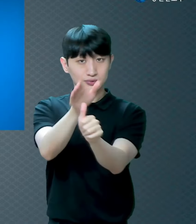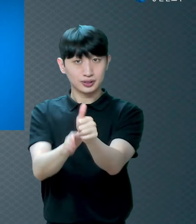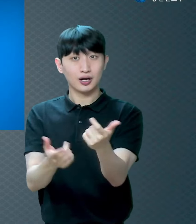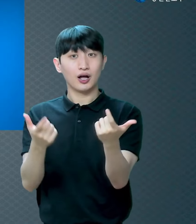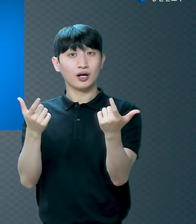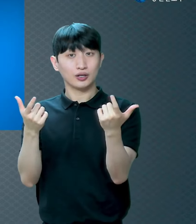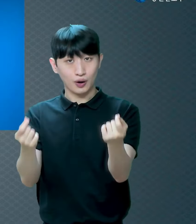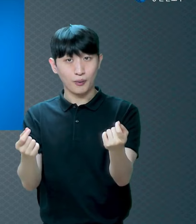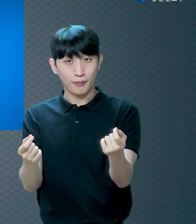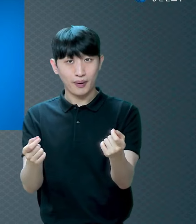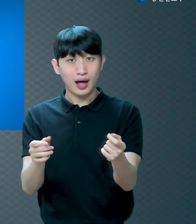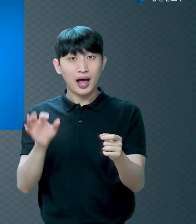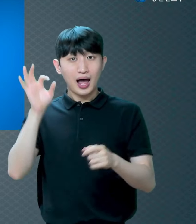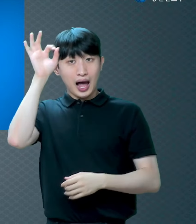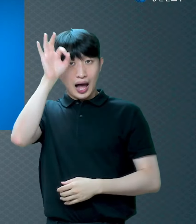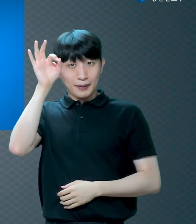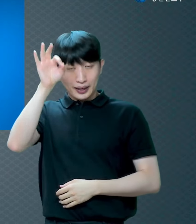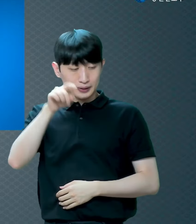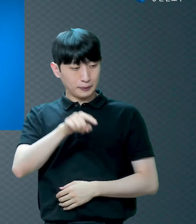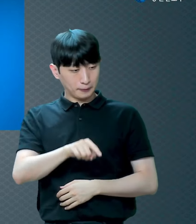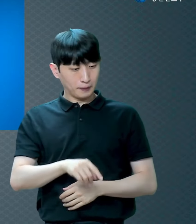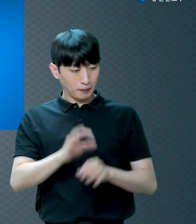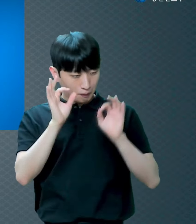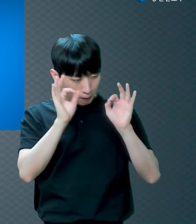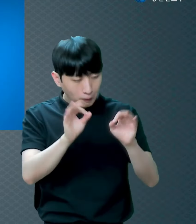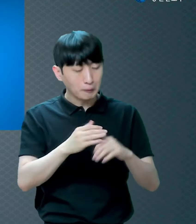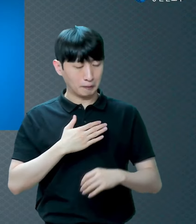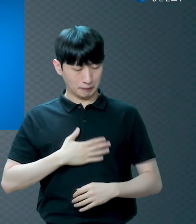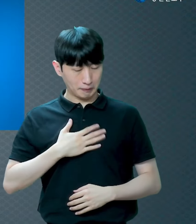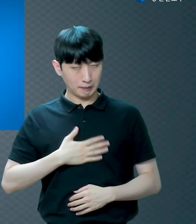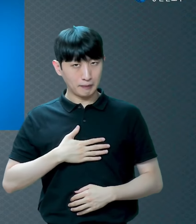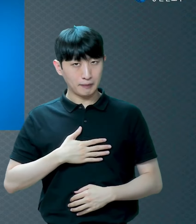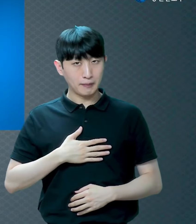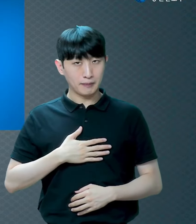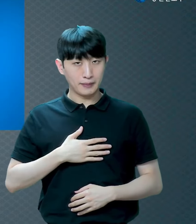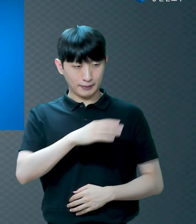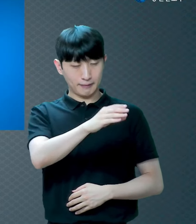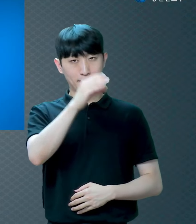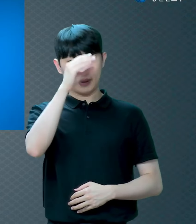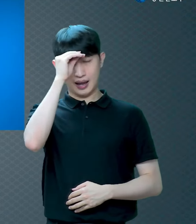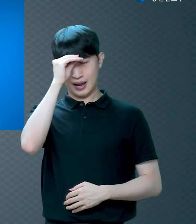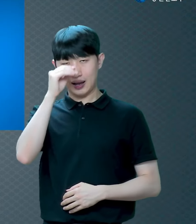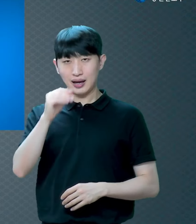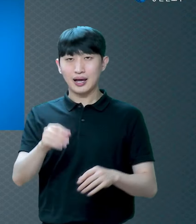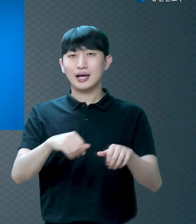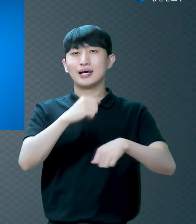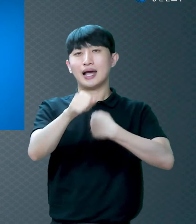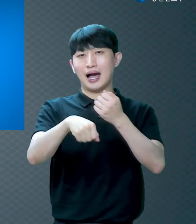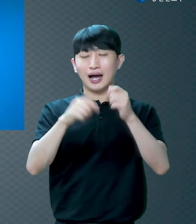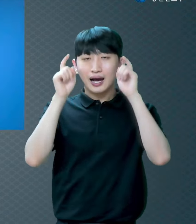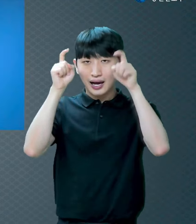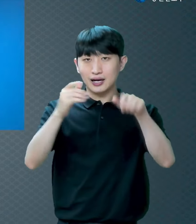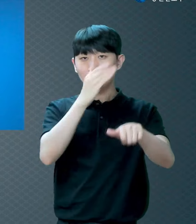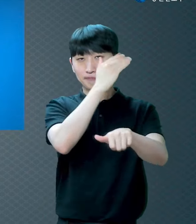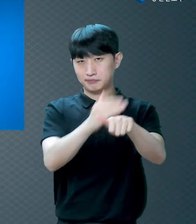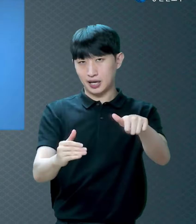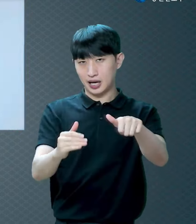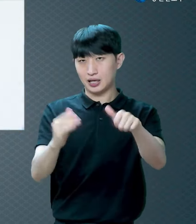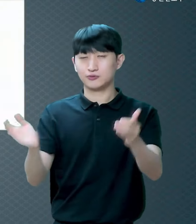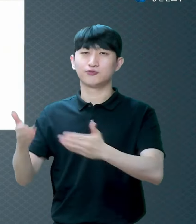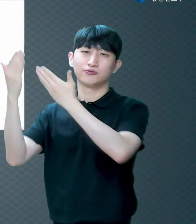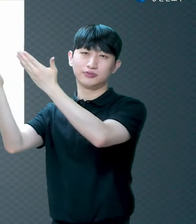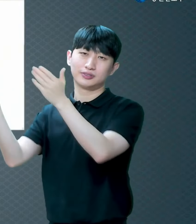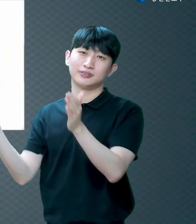드린 겁니다 하나님이 받아주셨잖아요 이게 뭐예요? 여기 십자가 얘기도 없어요